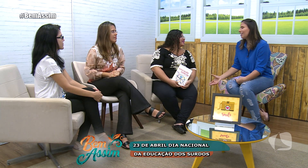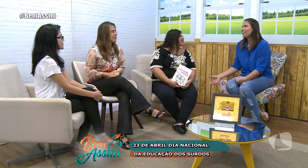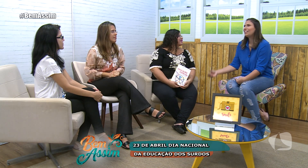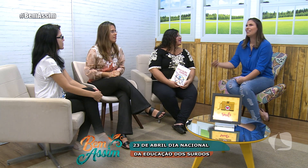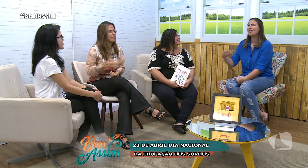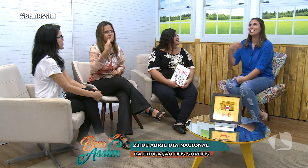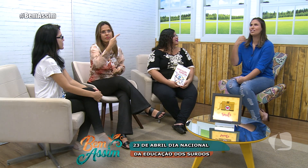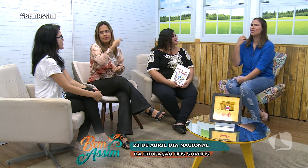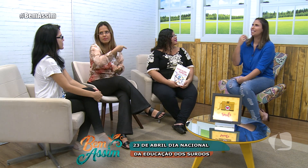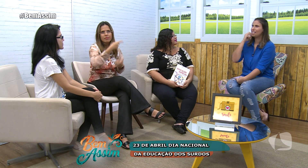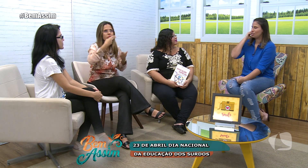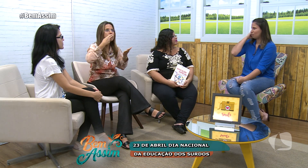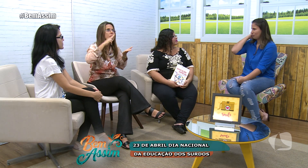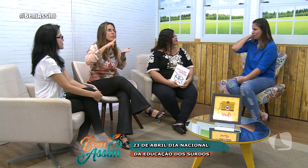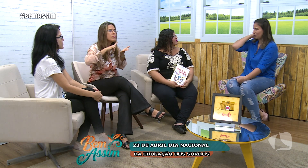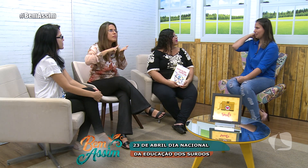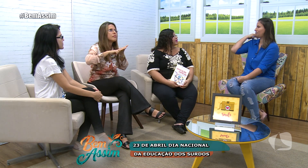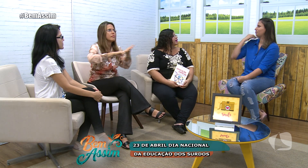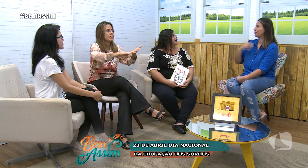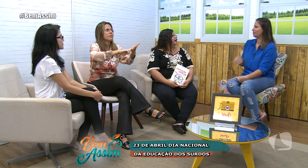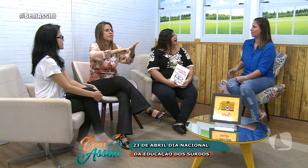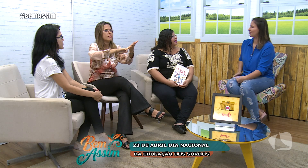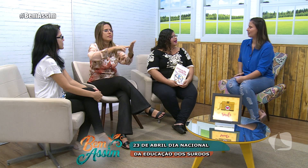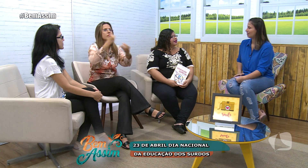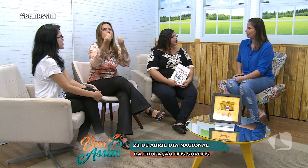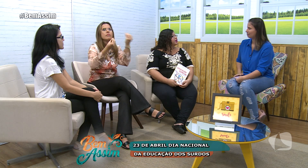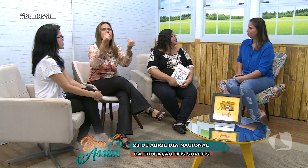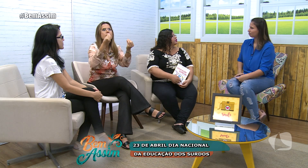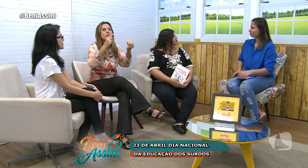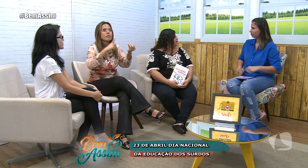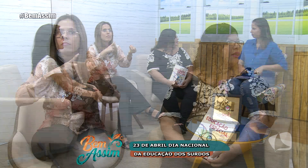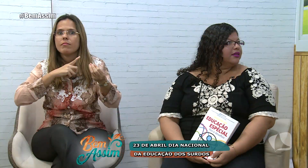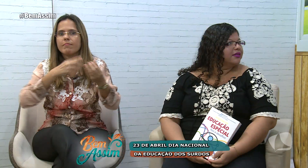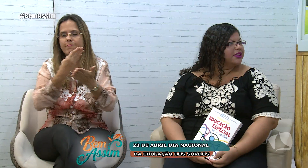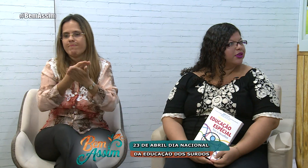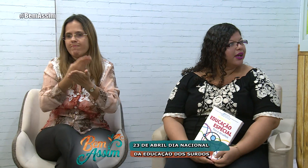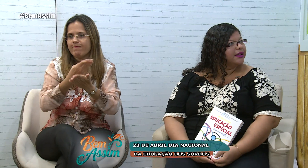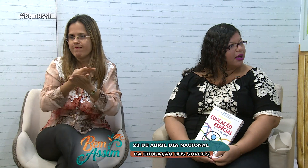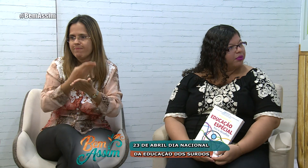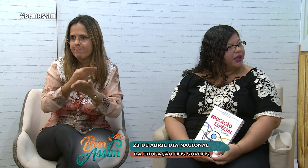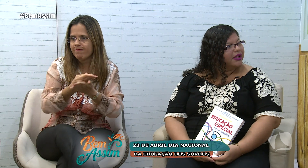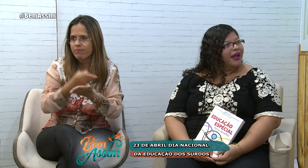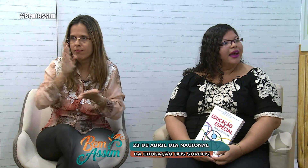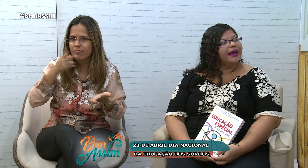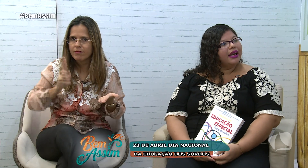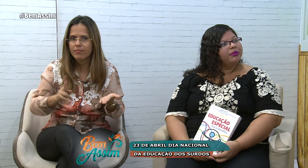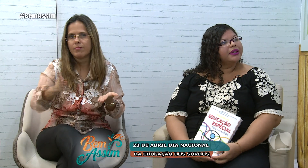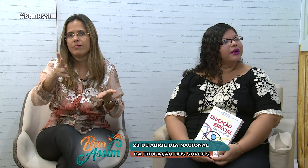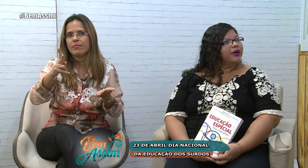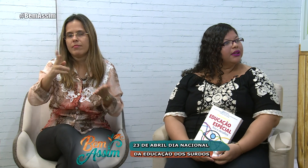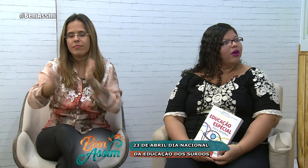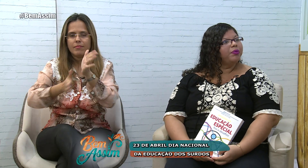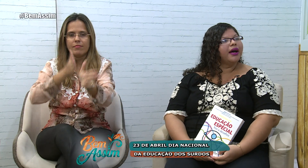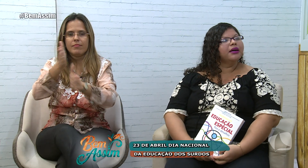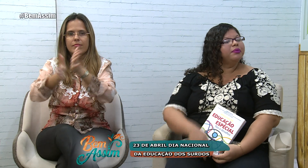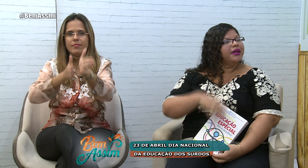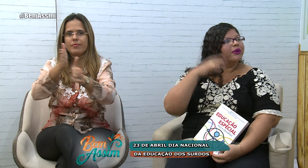que é a mensagem que você deixa, professora? Que a gente tem que estudar, né? Estudar sempre. E a Libras é um canal para ampliar os